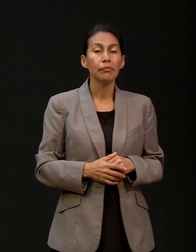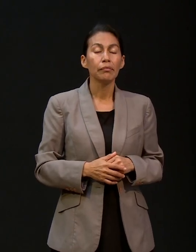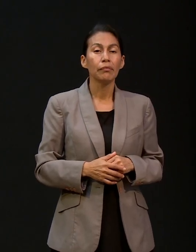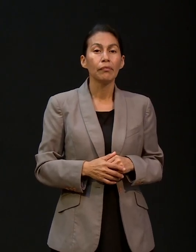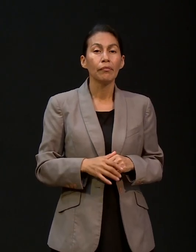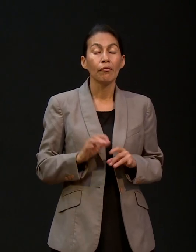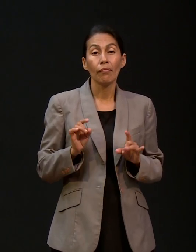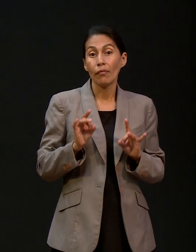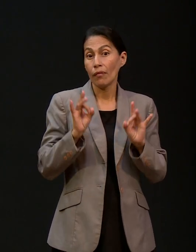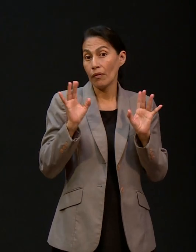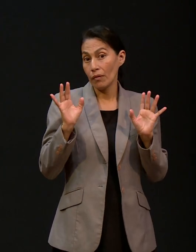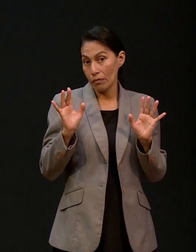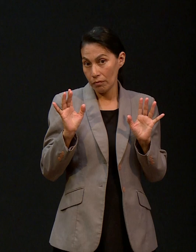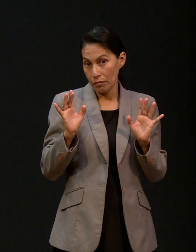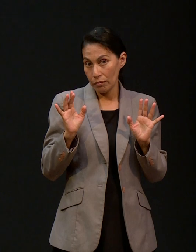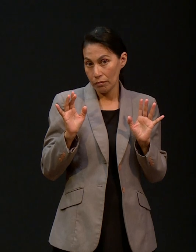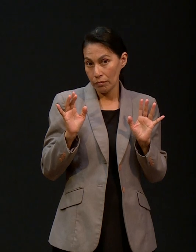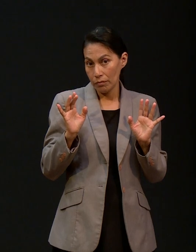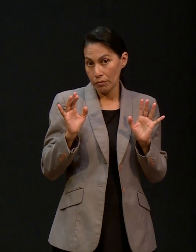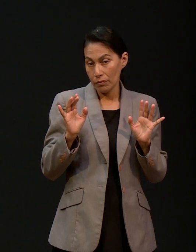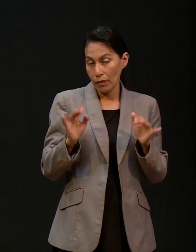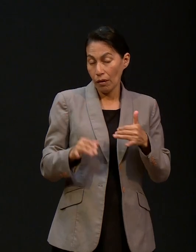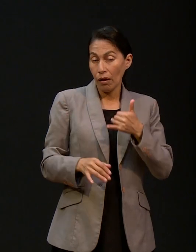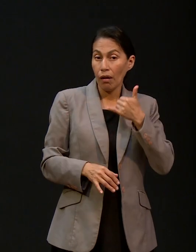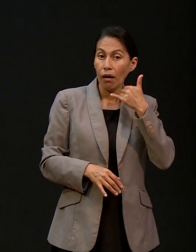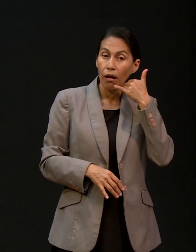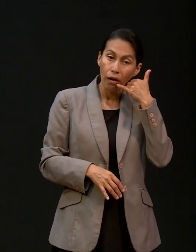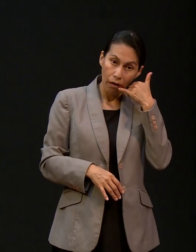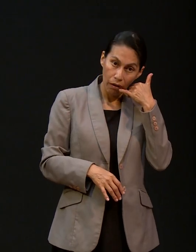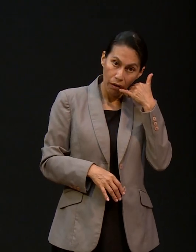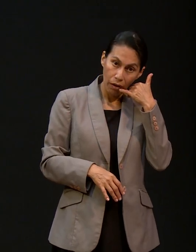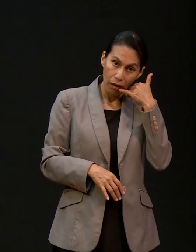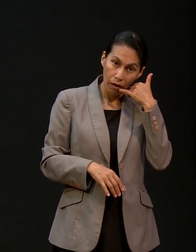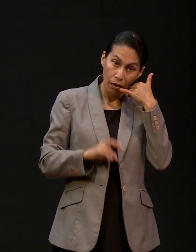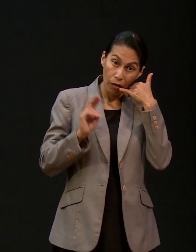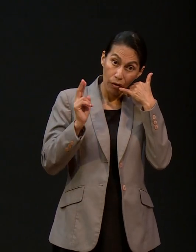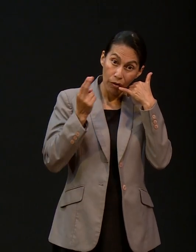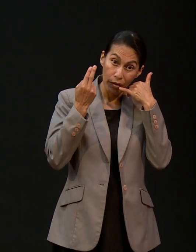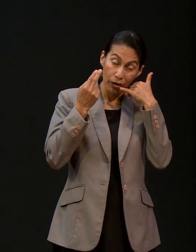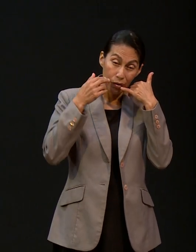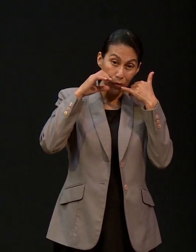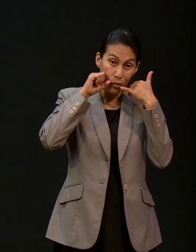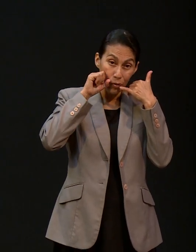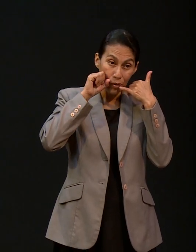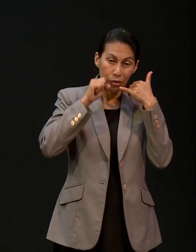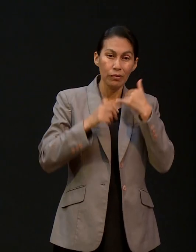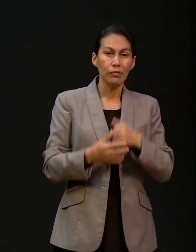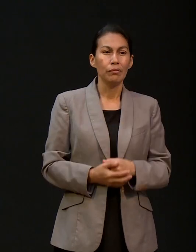Hasta que nos llegó una llamada telefónica de la Universidad de Montemorelos,